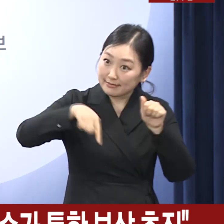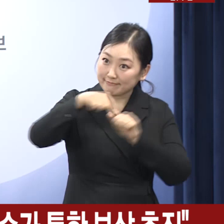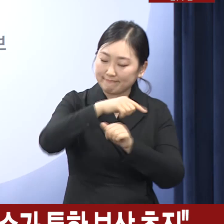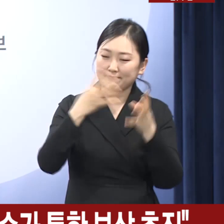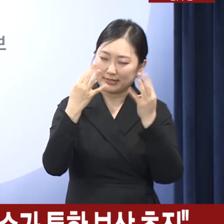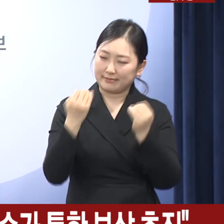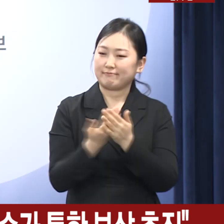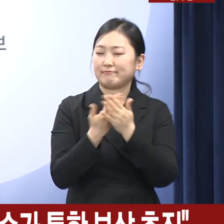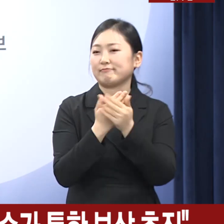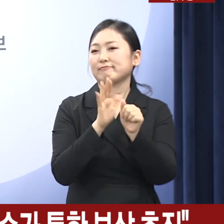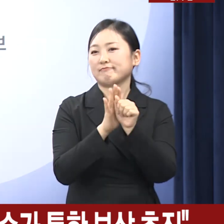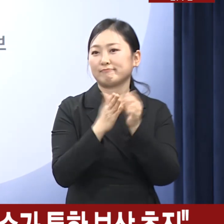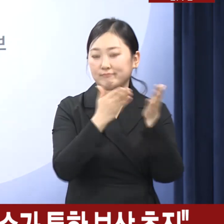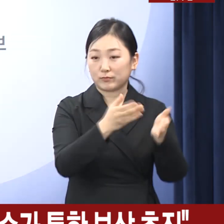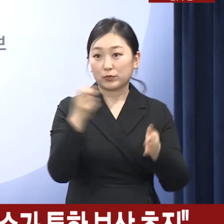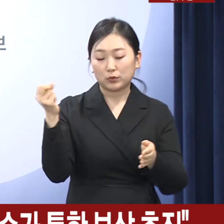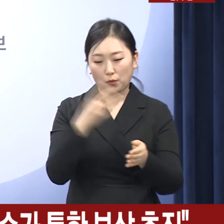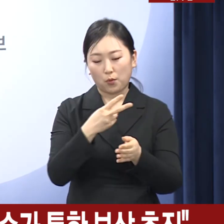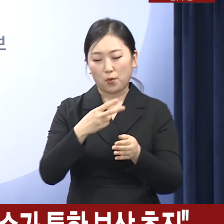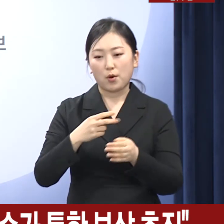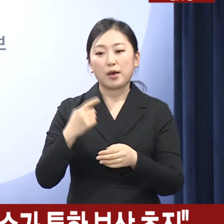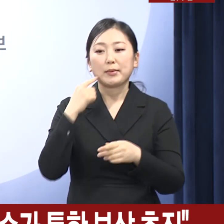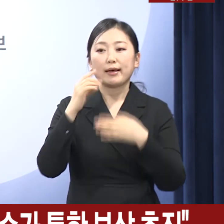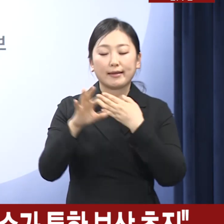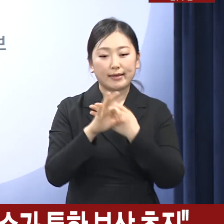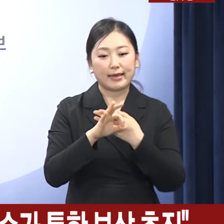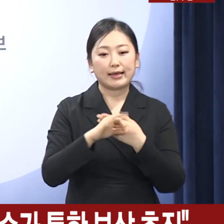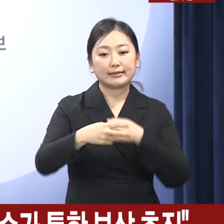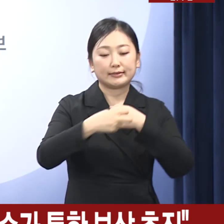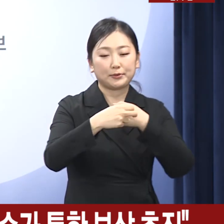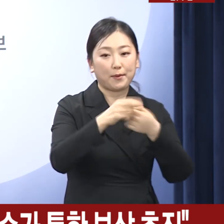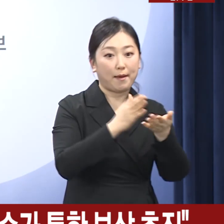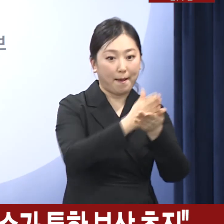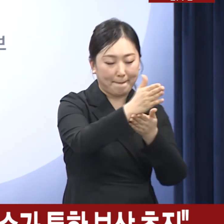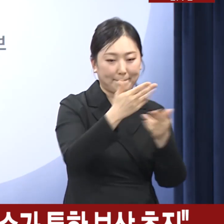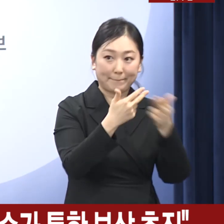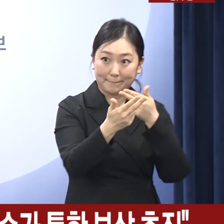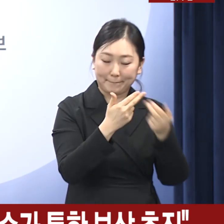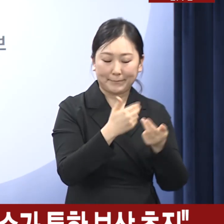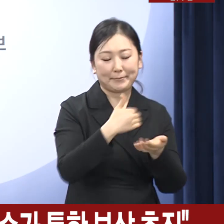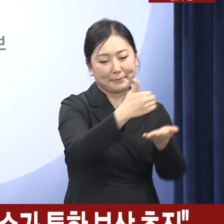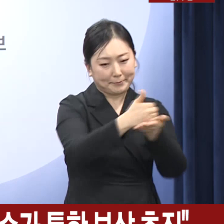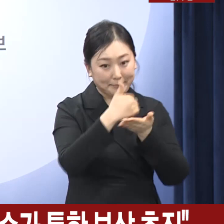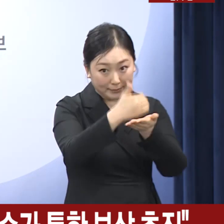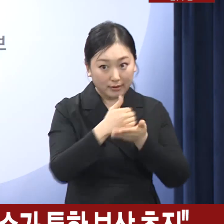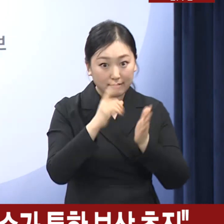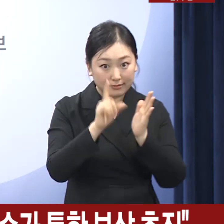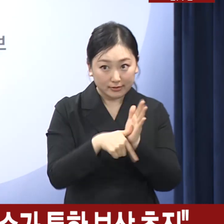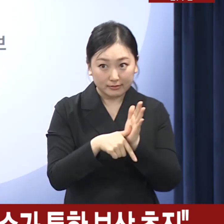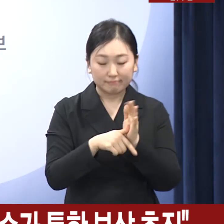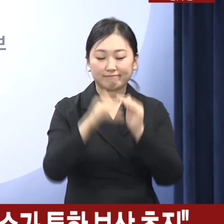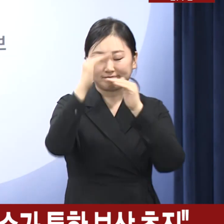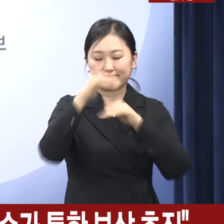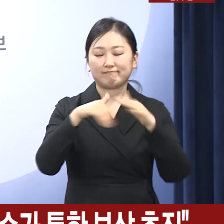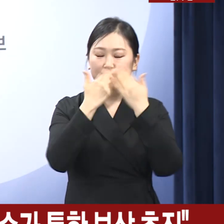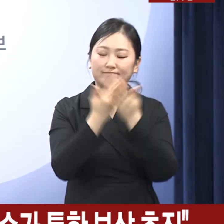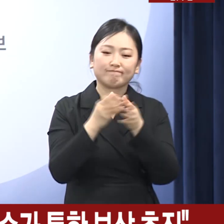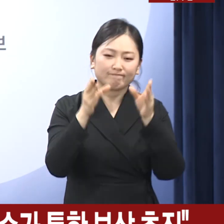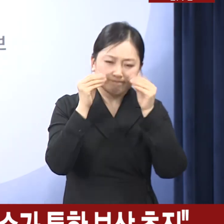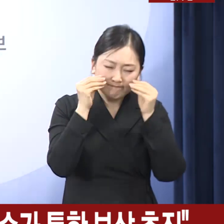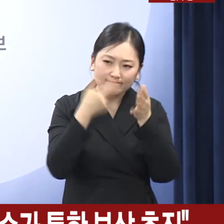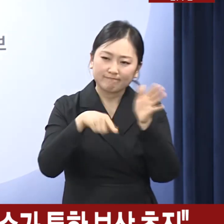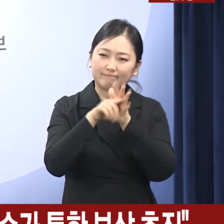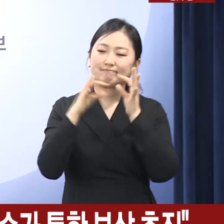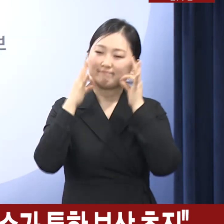의료계와의 협의 과정에서 제시되는 과제에 대해서도 적극 검토해 나가겠습니다. 정부는